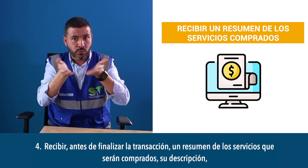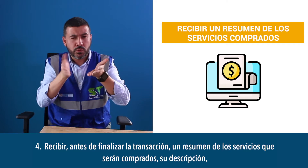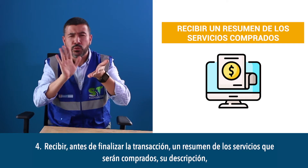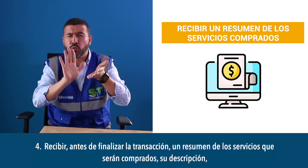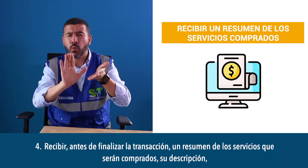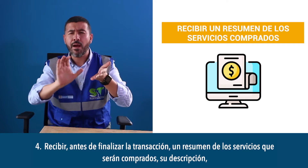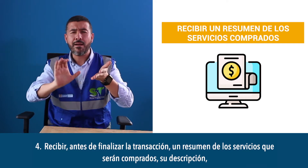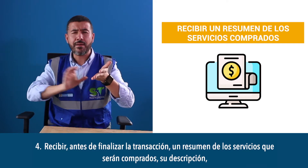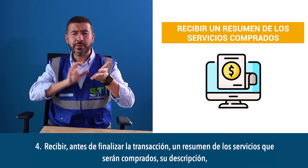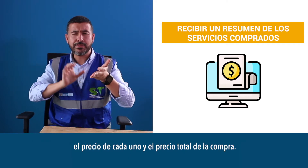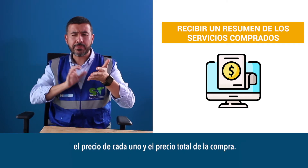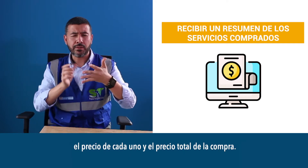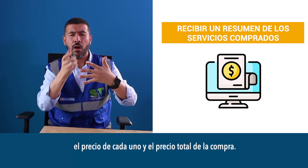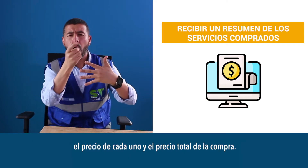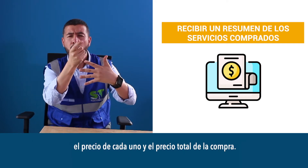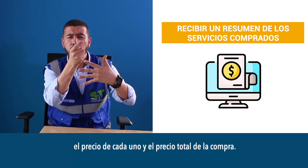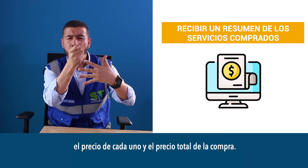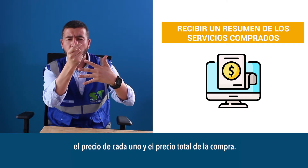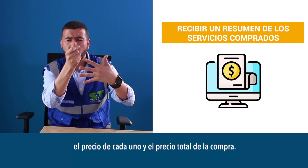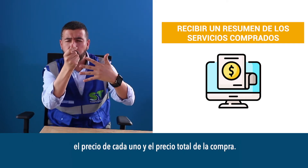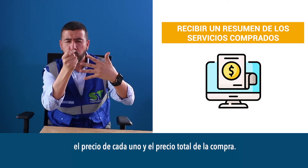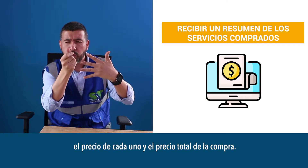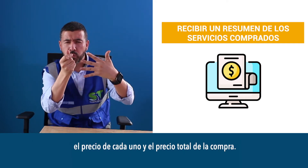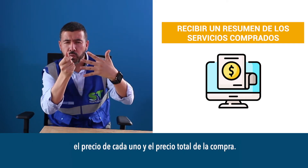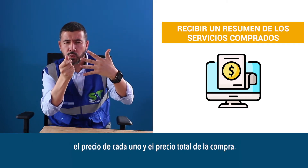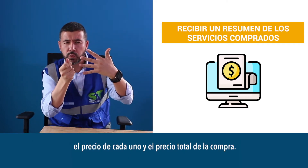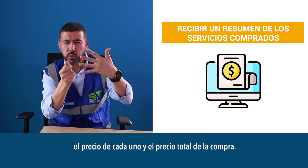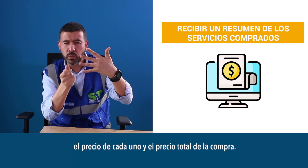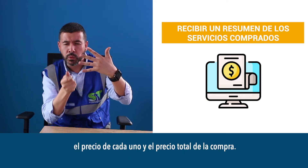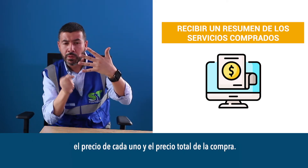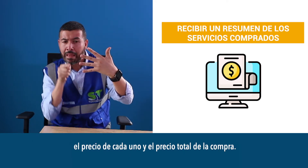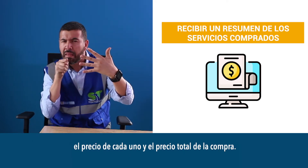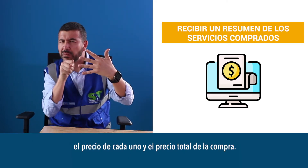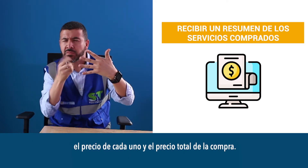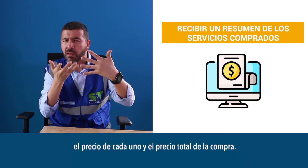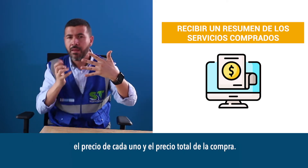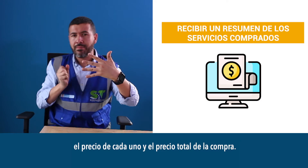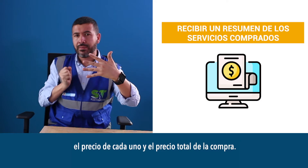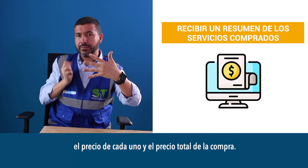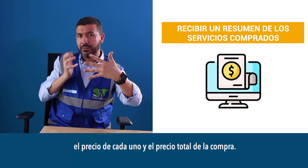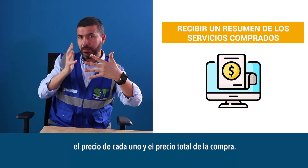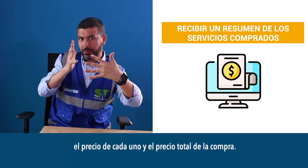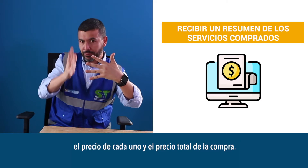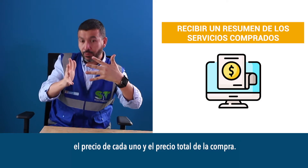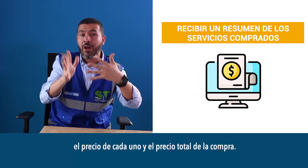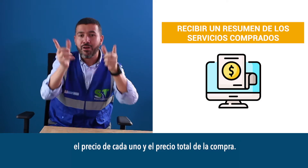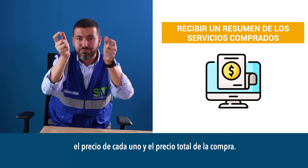su descripción el precio de cada uno y el precio total de la compra